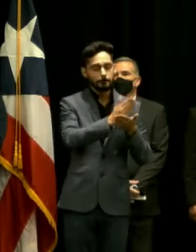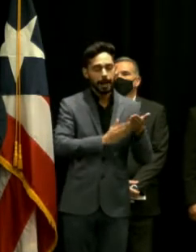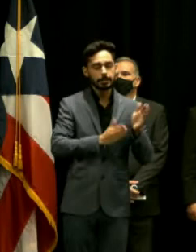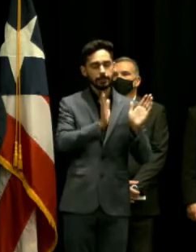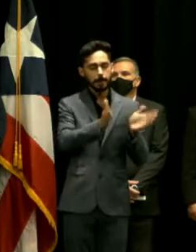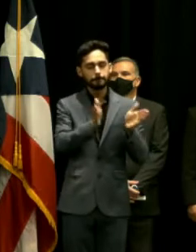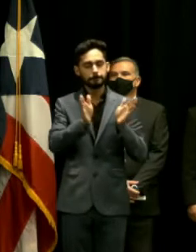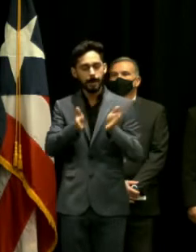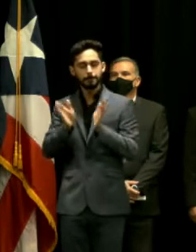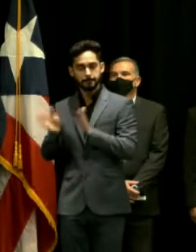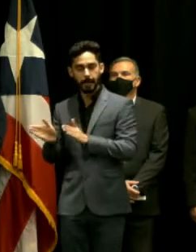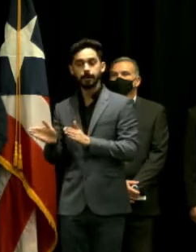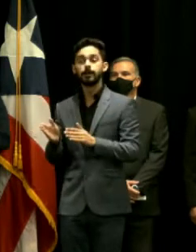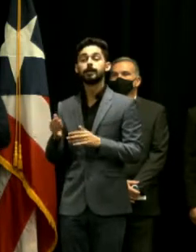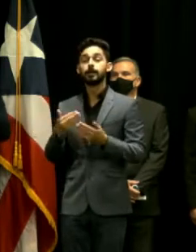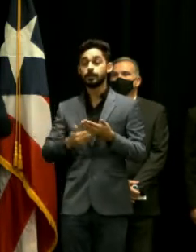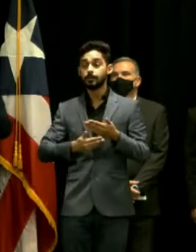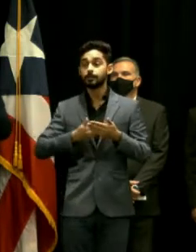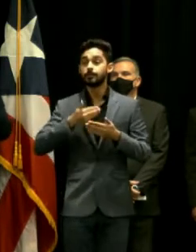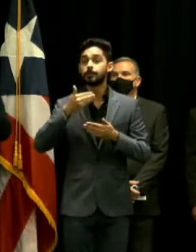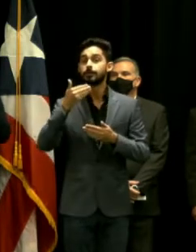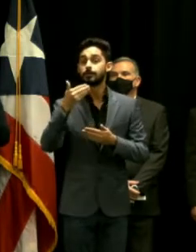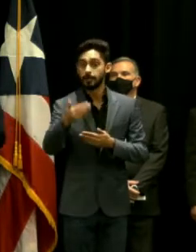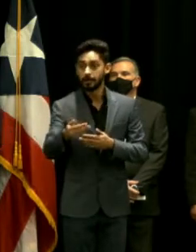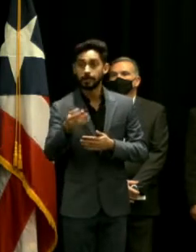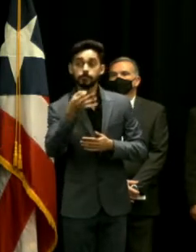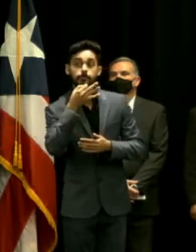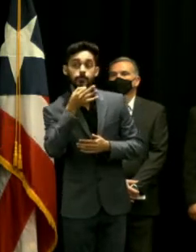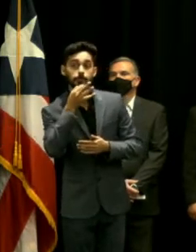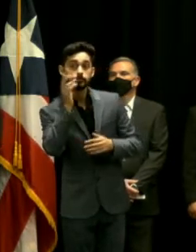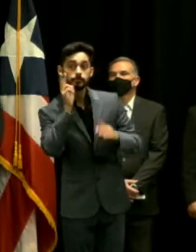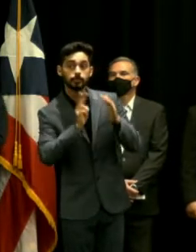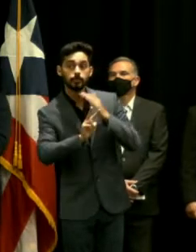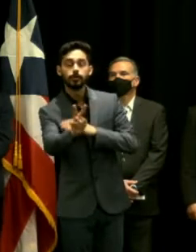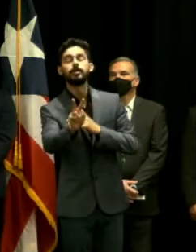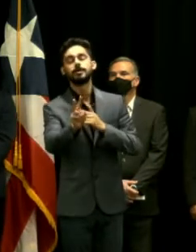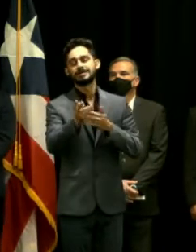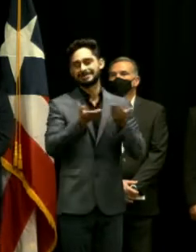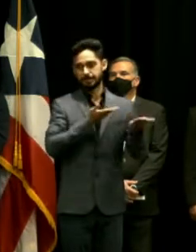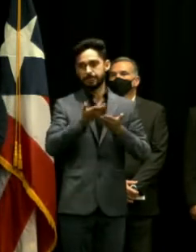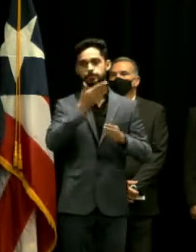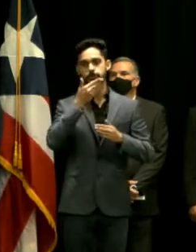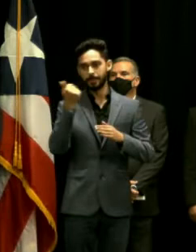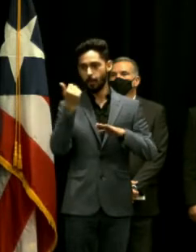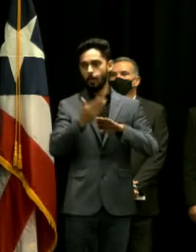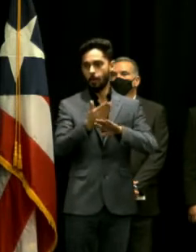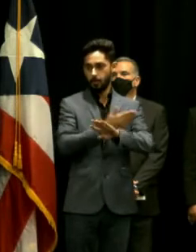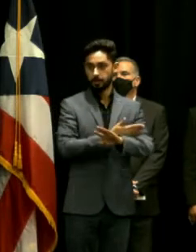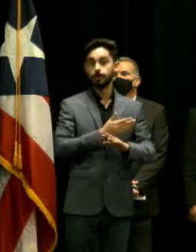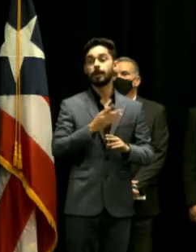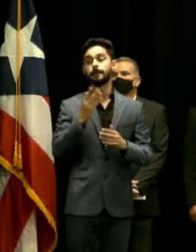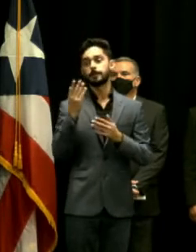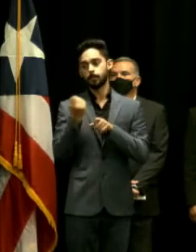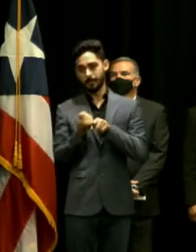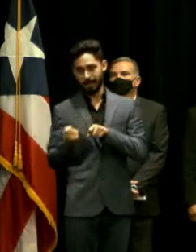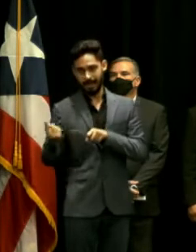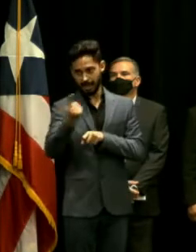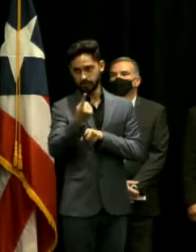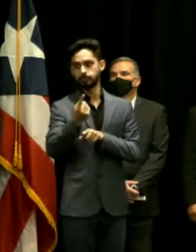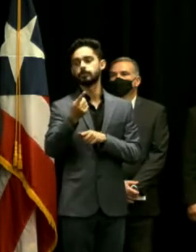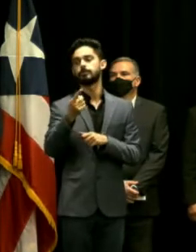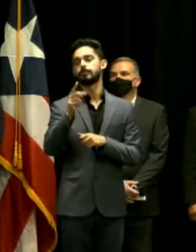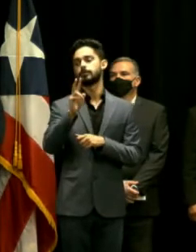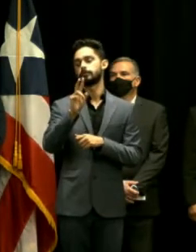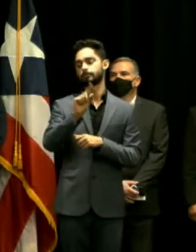nuevo pues ya empiezan a mejorar los servicios en Vieques entonces para final del 2022 ya tenemos la sala de emergencia nueva y así